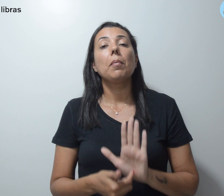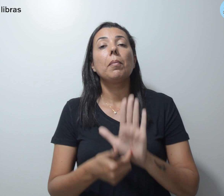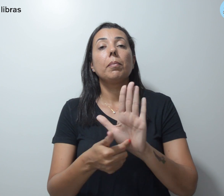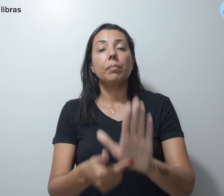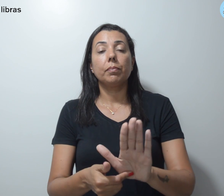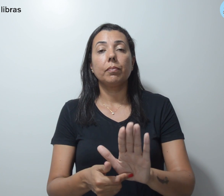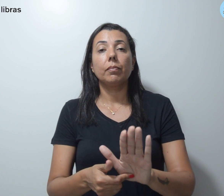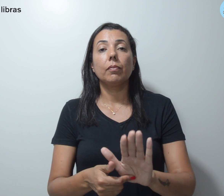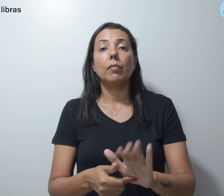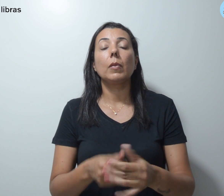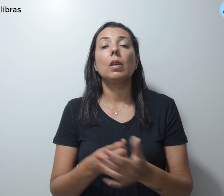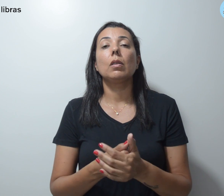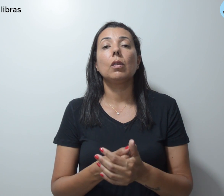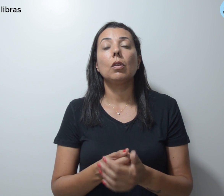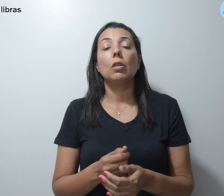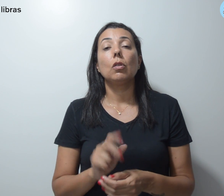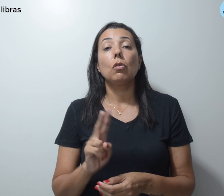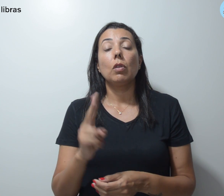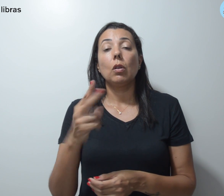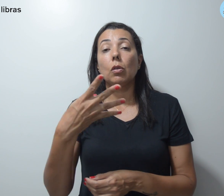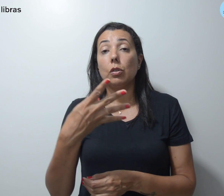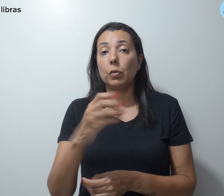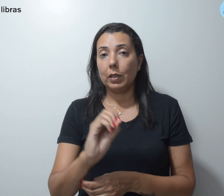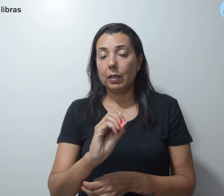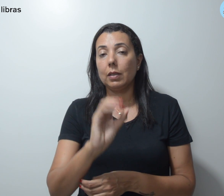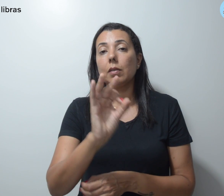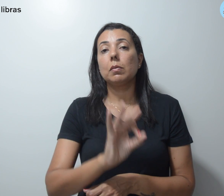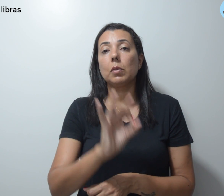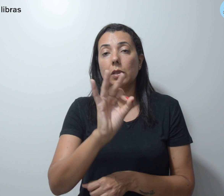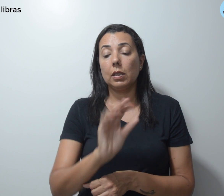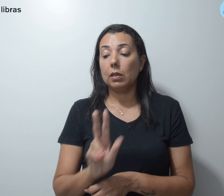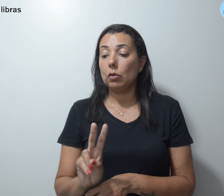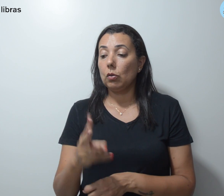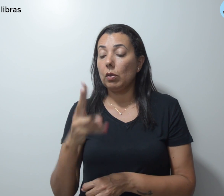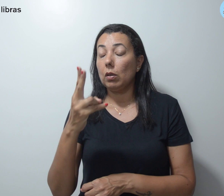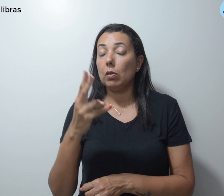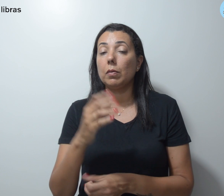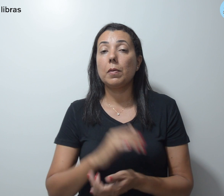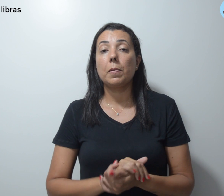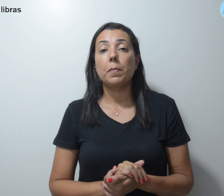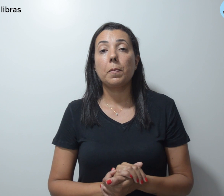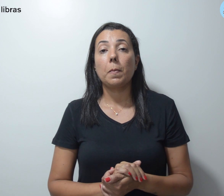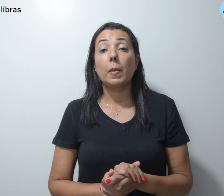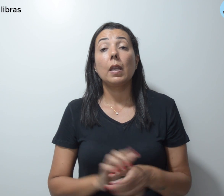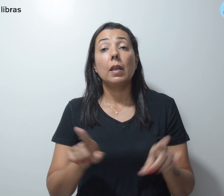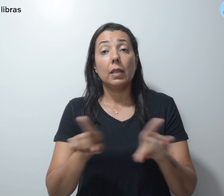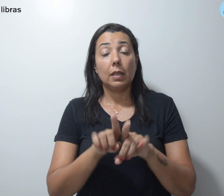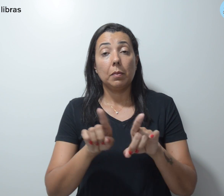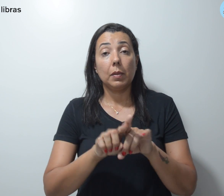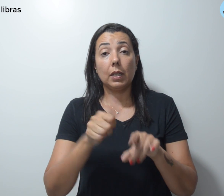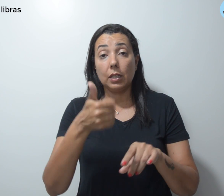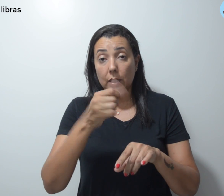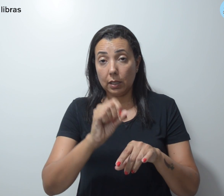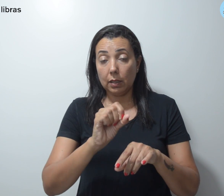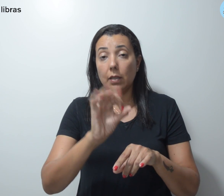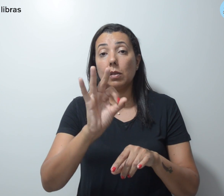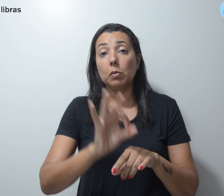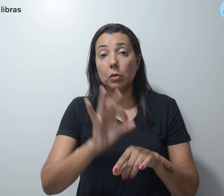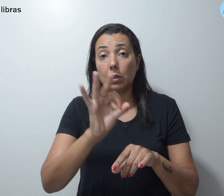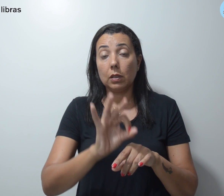deságio de 40% sobre o valor devido, além de 10% de honorários